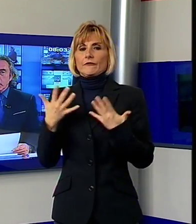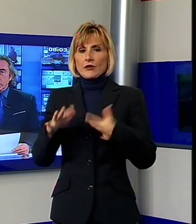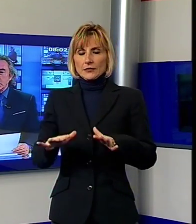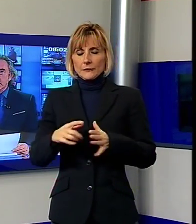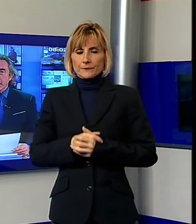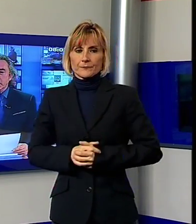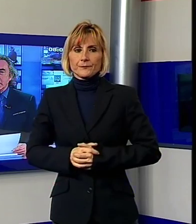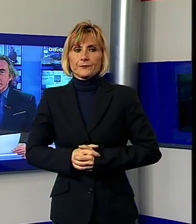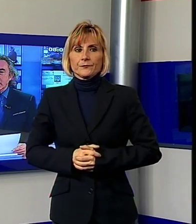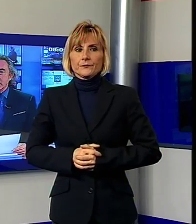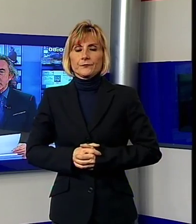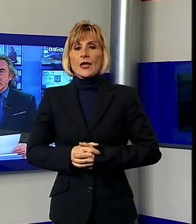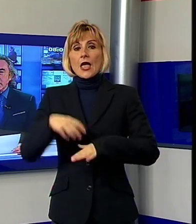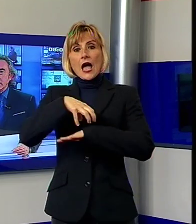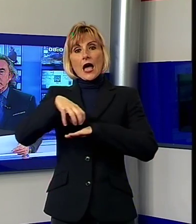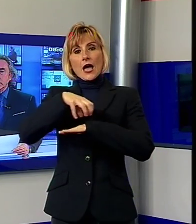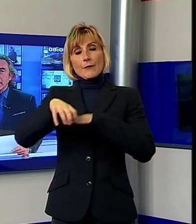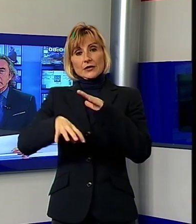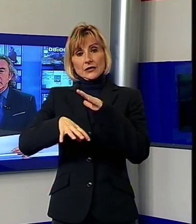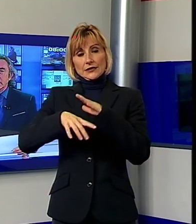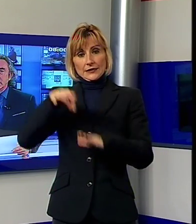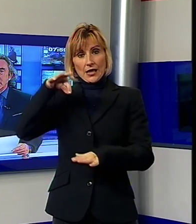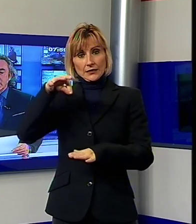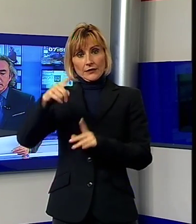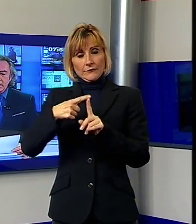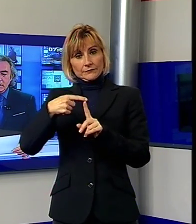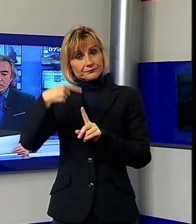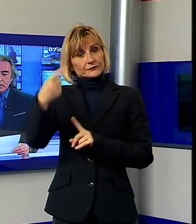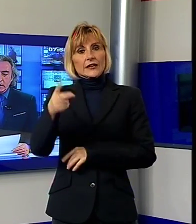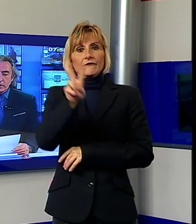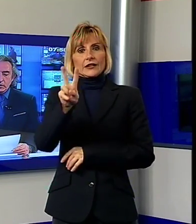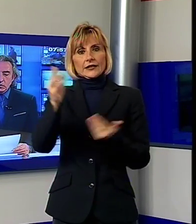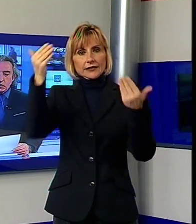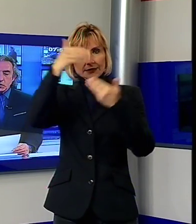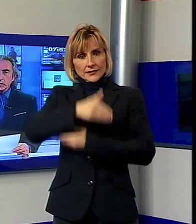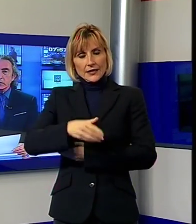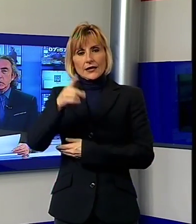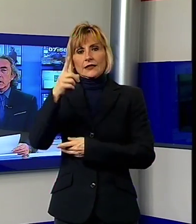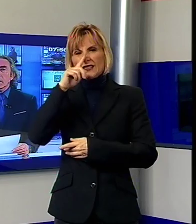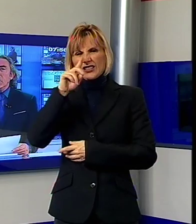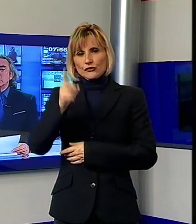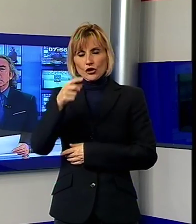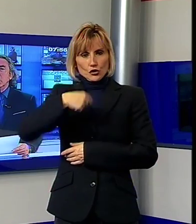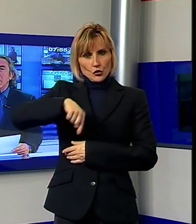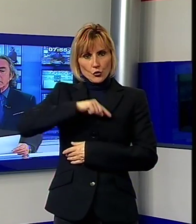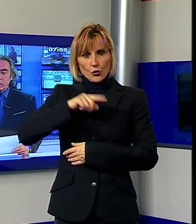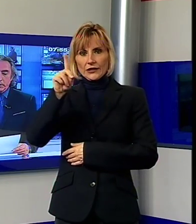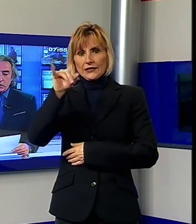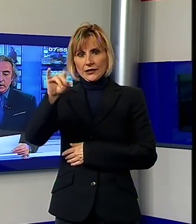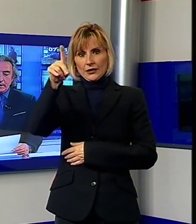prossime amministrative sarà incentrata la puntata di venerdì sera di Dido, in onda alle ore 21 su Noi TV. Ospiti, quattro personalità